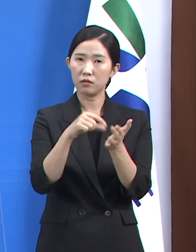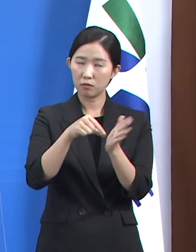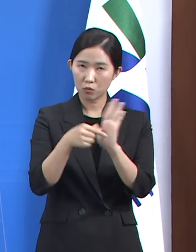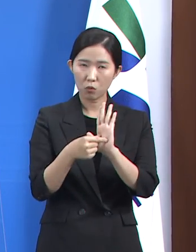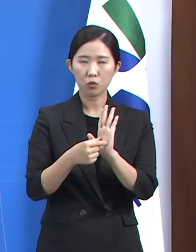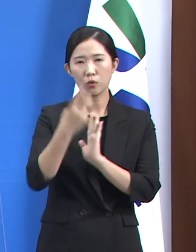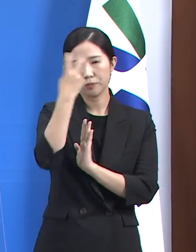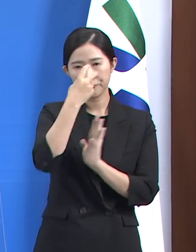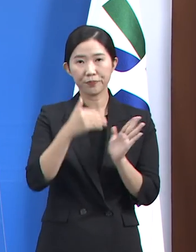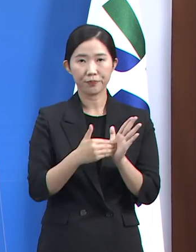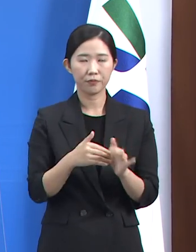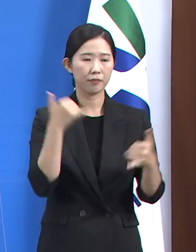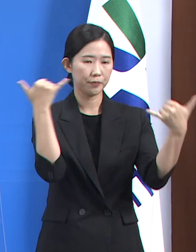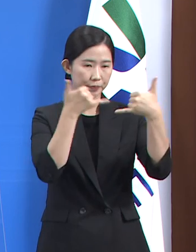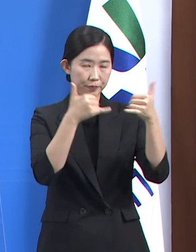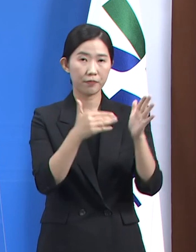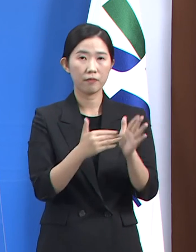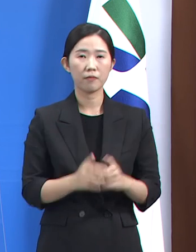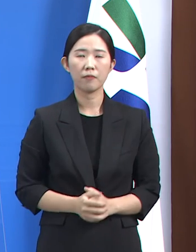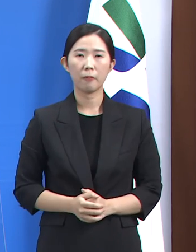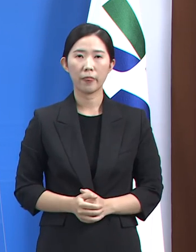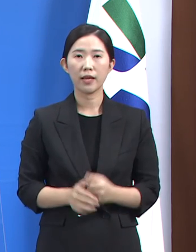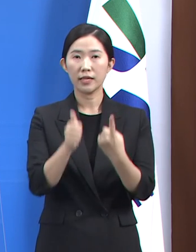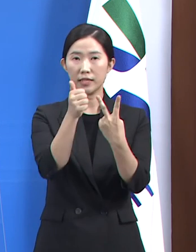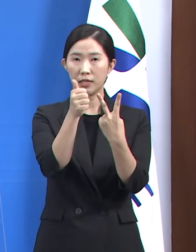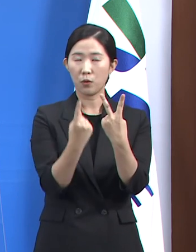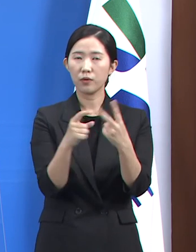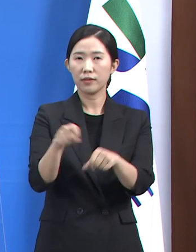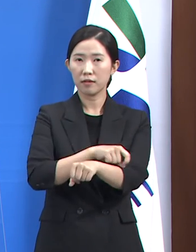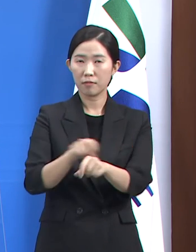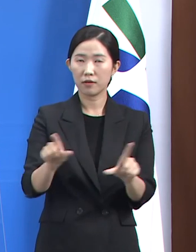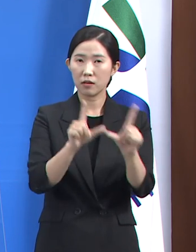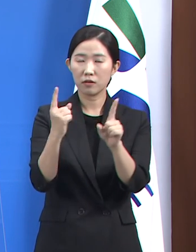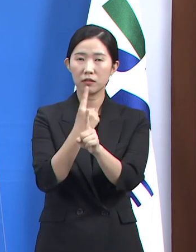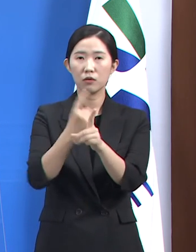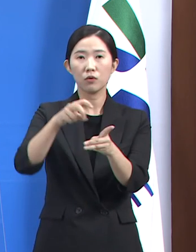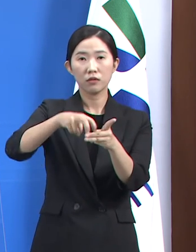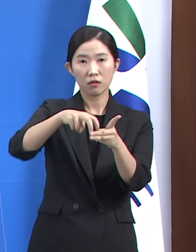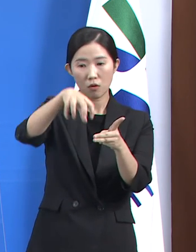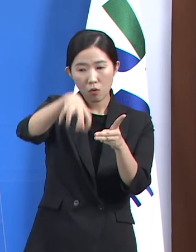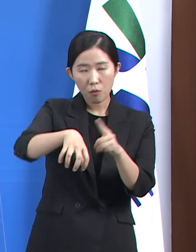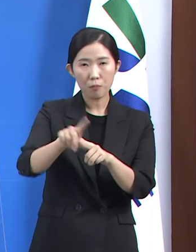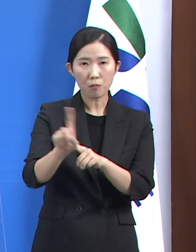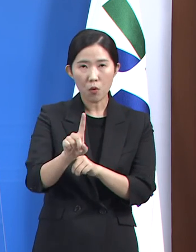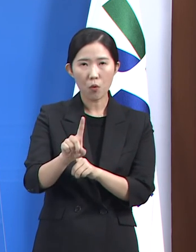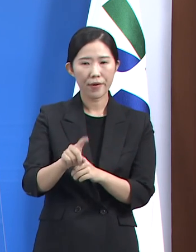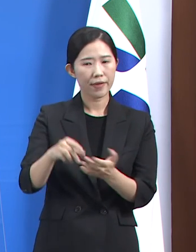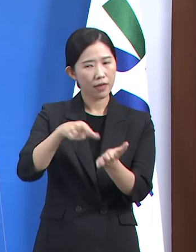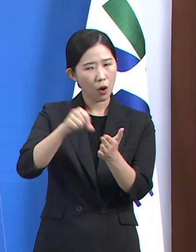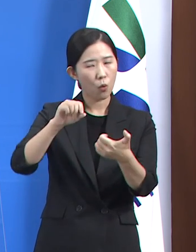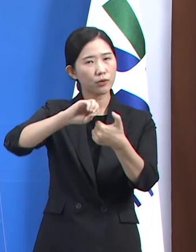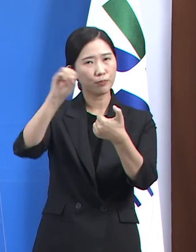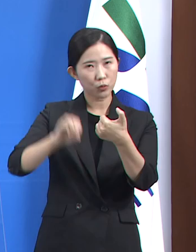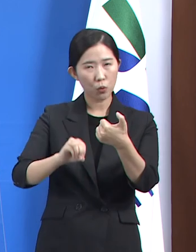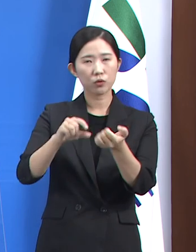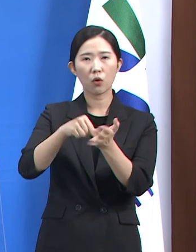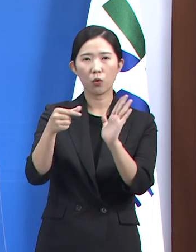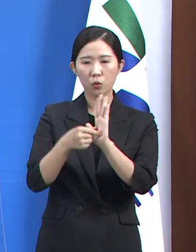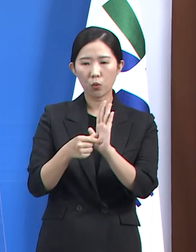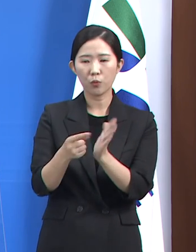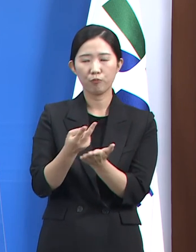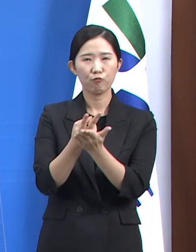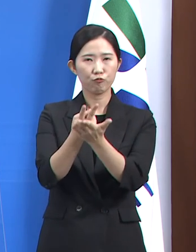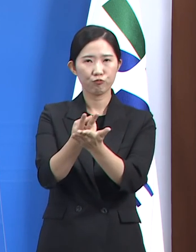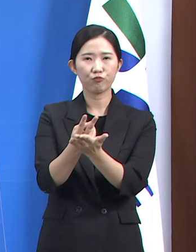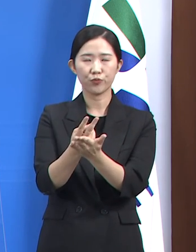재택치료자 단기 진료를 위해 설치된 제2호 특별생활치료센터는 개설 이후에 약 50% 수준의 병상 가동률을 유지하고